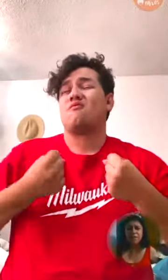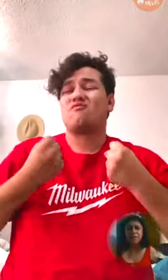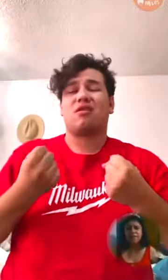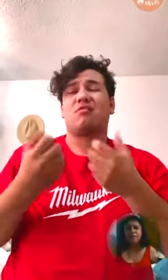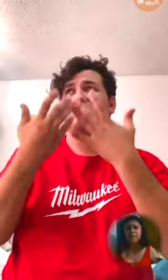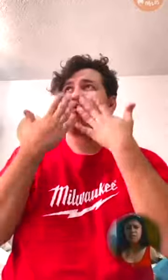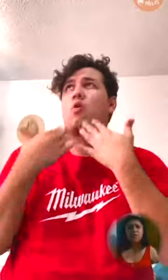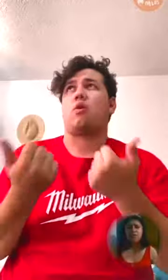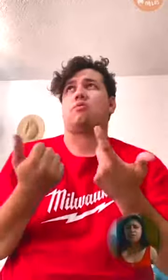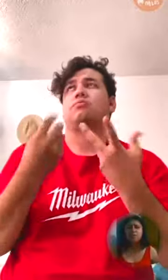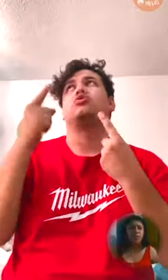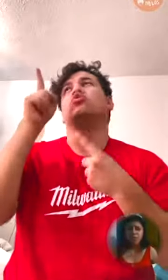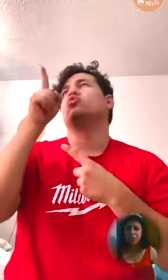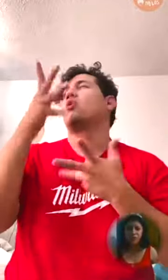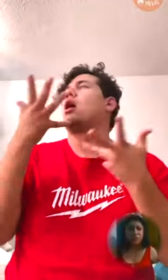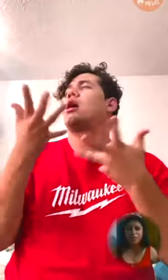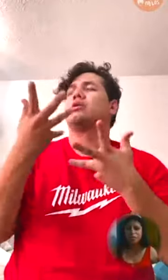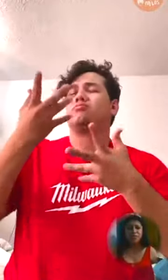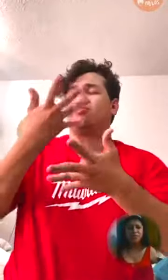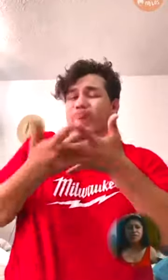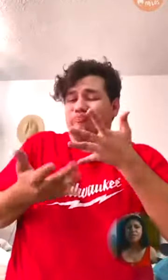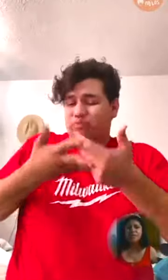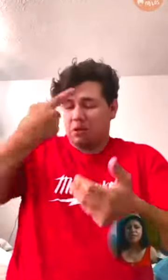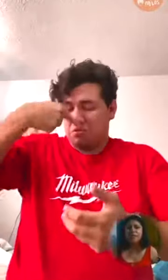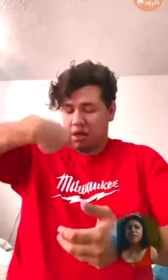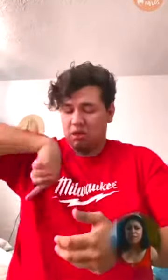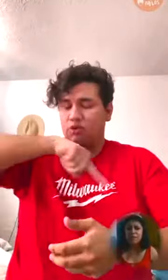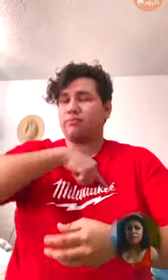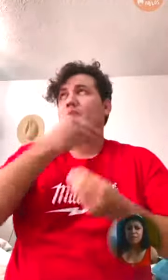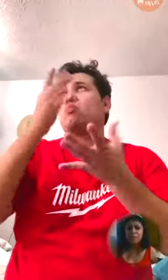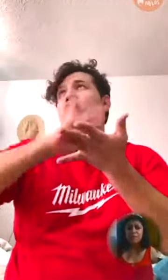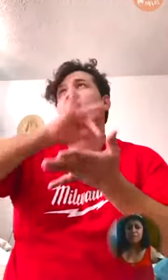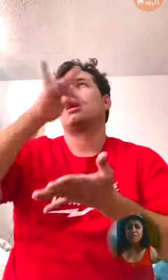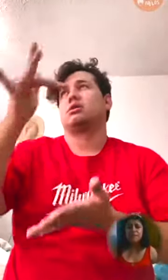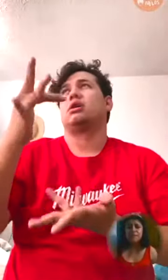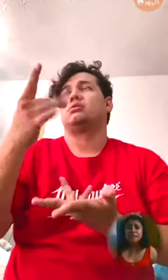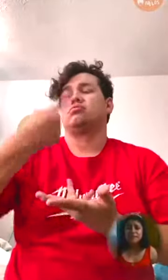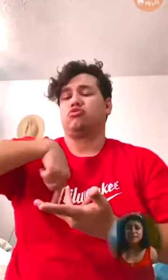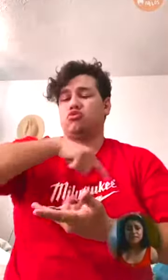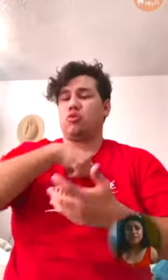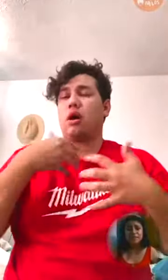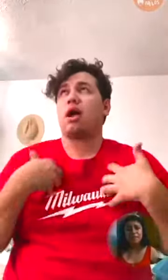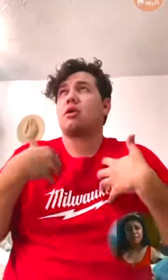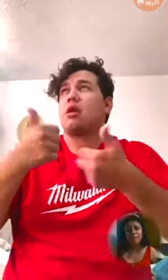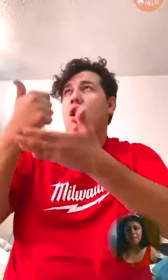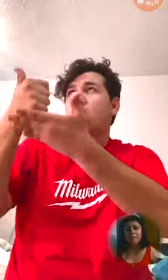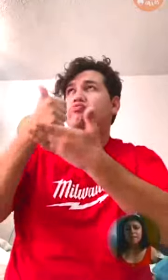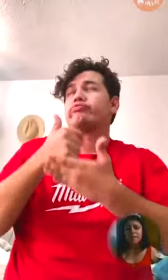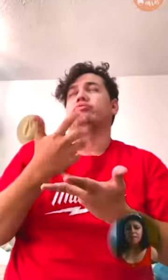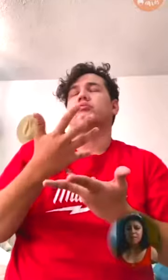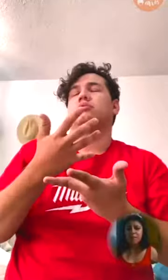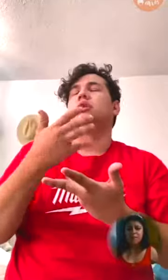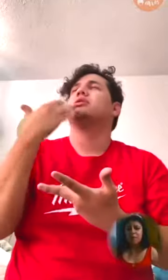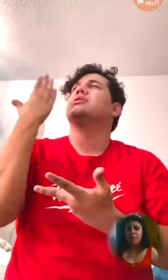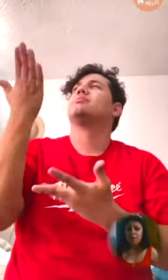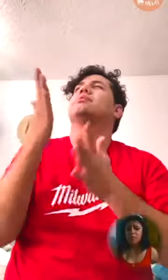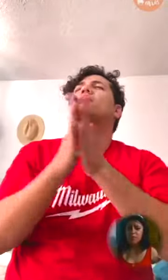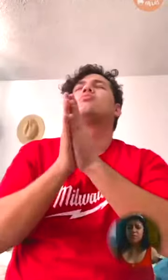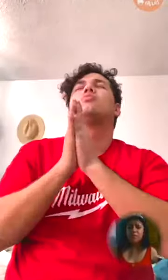fuerzas y tú lo has hecho todo, Señor, por nosotros. Gracias por permitirnos entender este mensaje. Y te pido, Señor, por las personas que